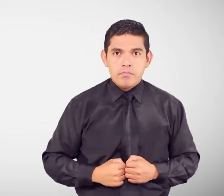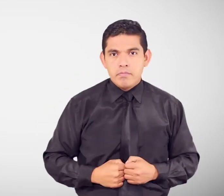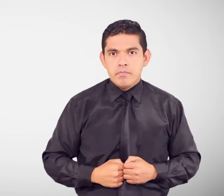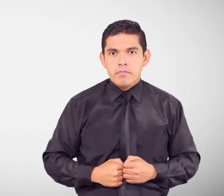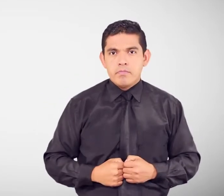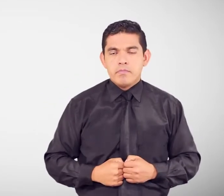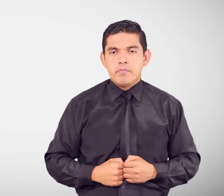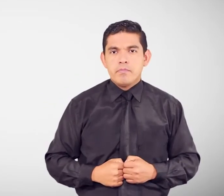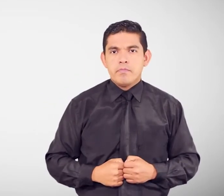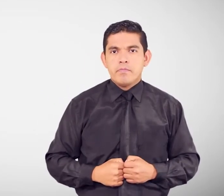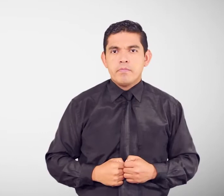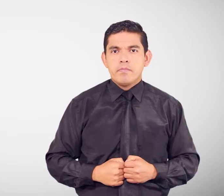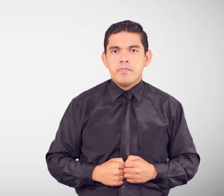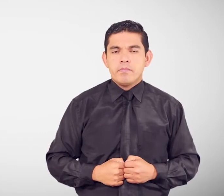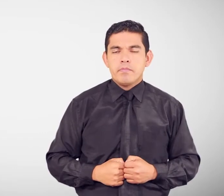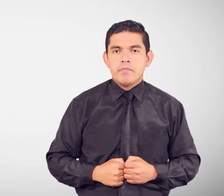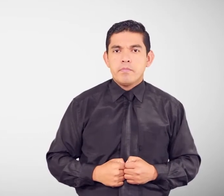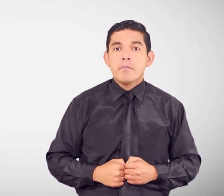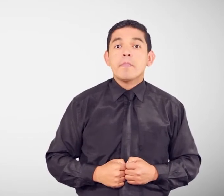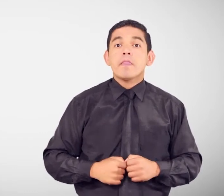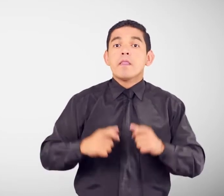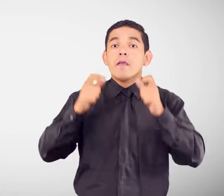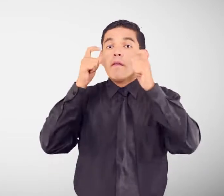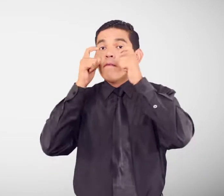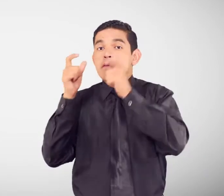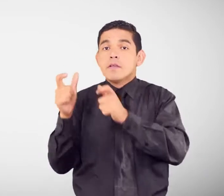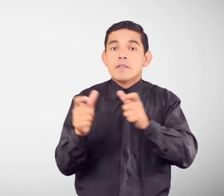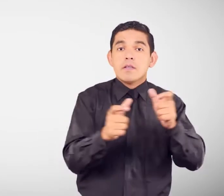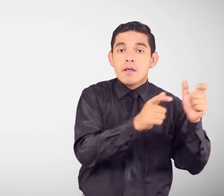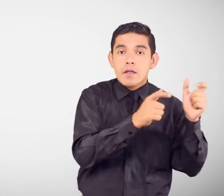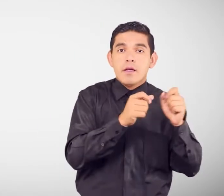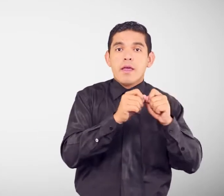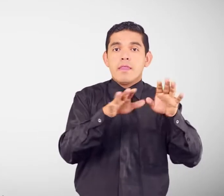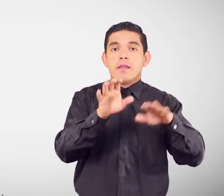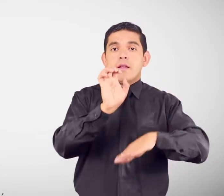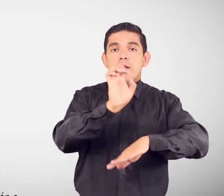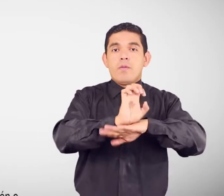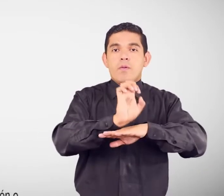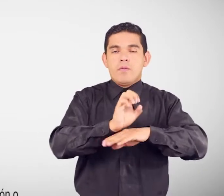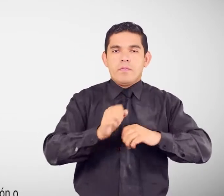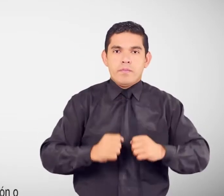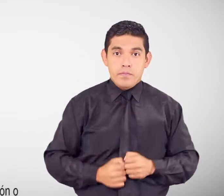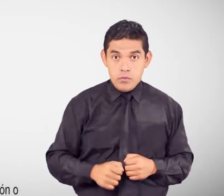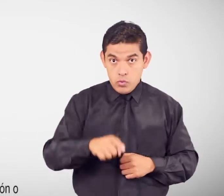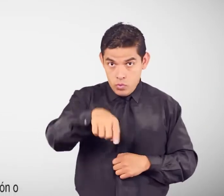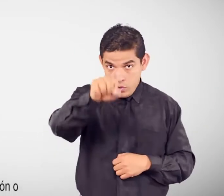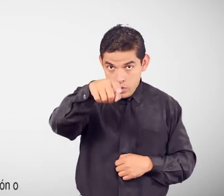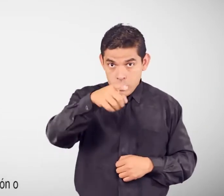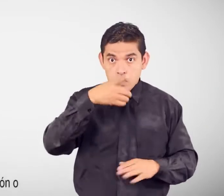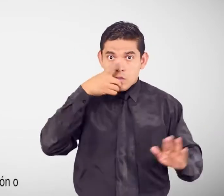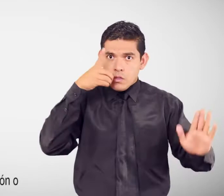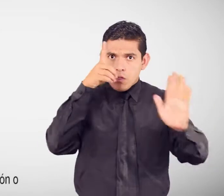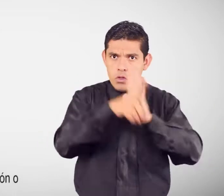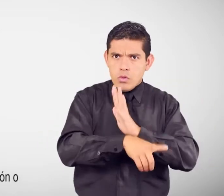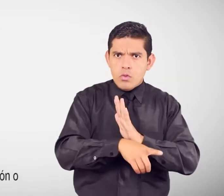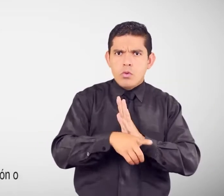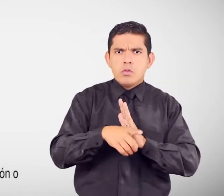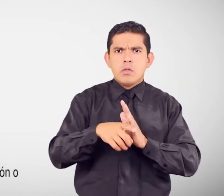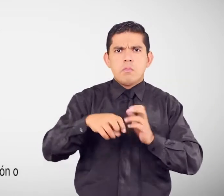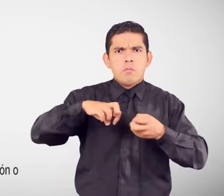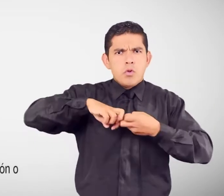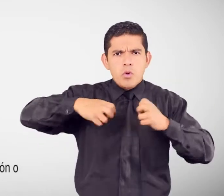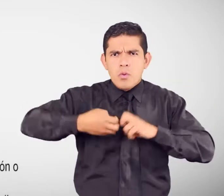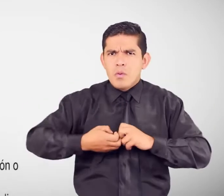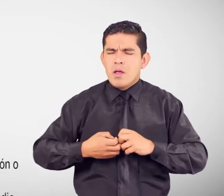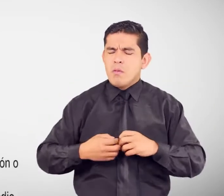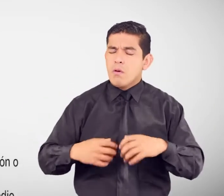facultativo Fiscalía General del Estado Si necesitas Denunciar la existencia de una infracción o